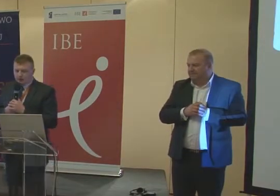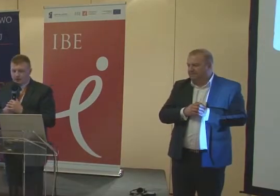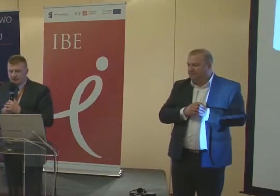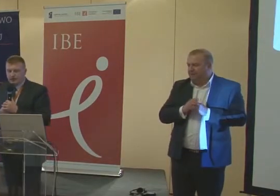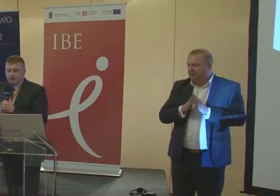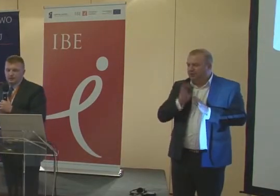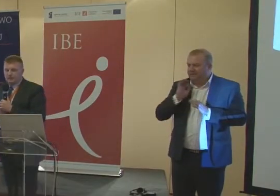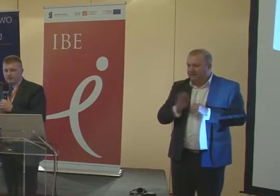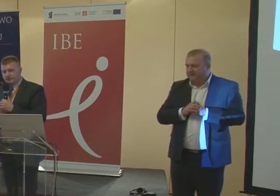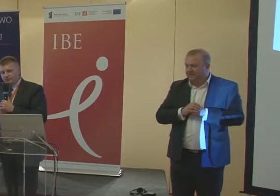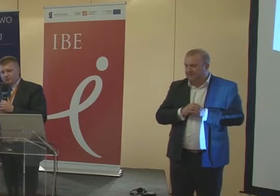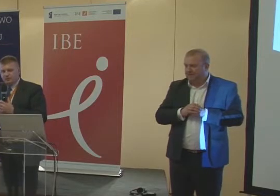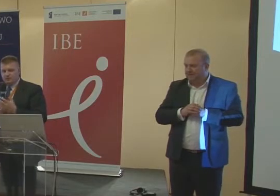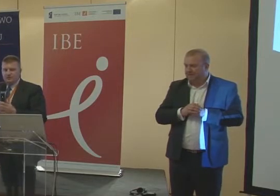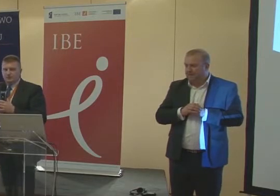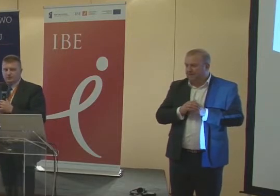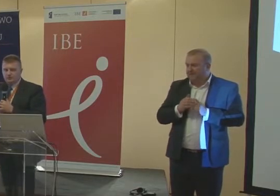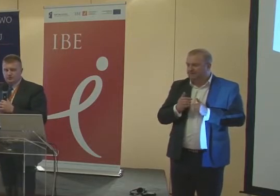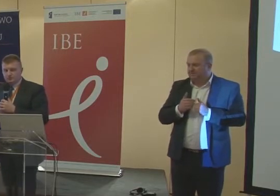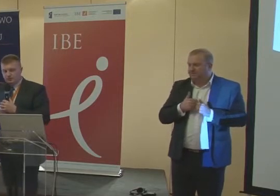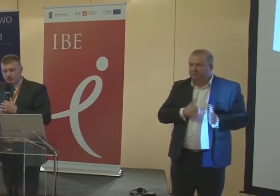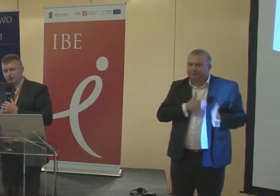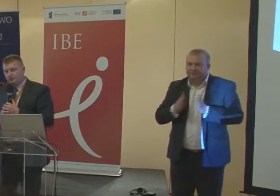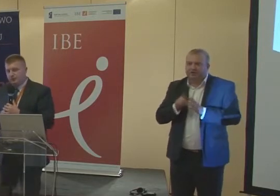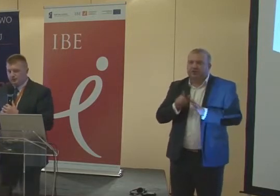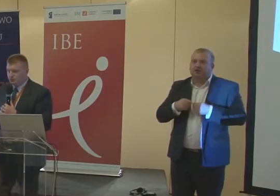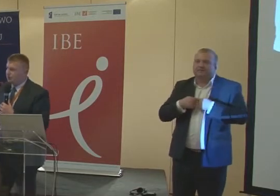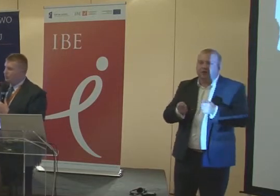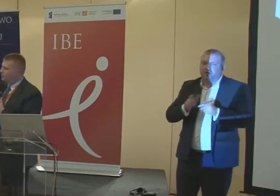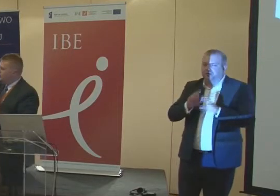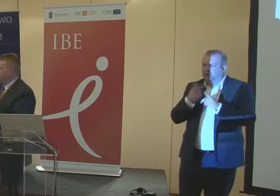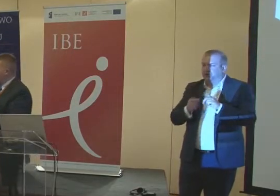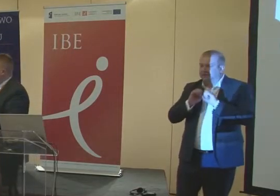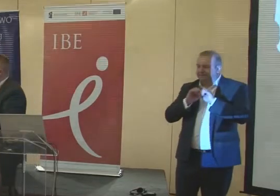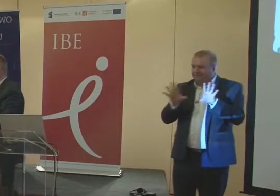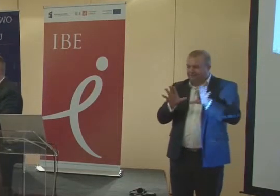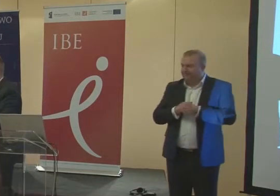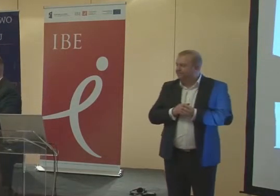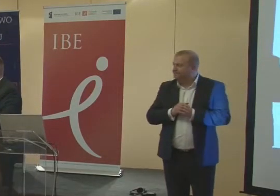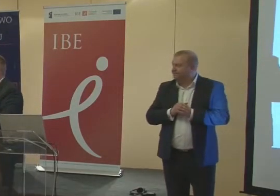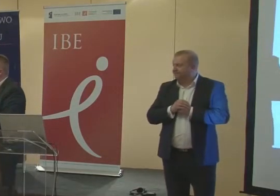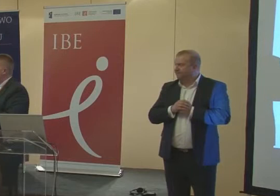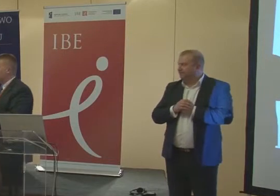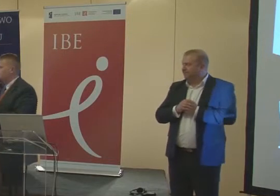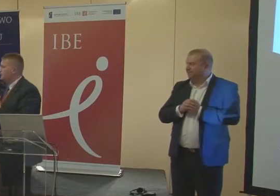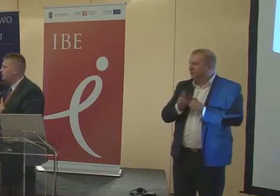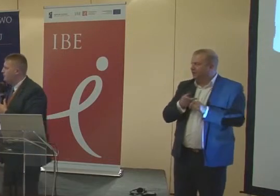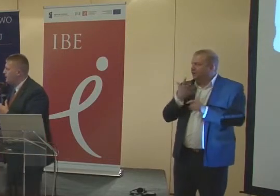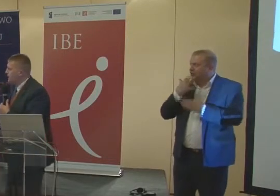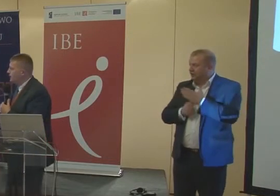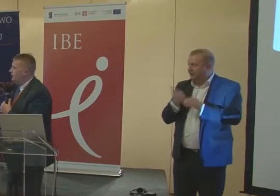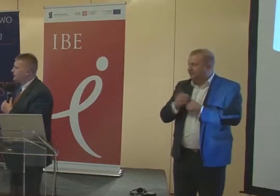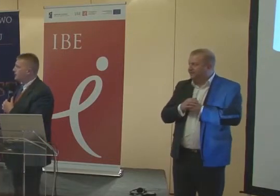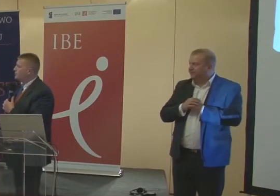Proszę Państwa, teraz chciałbym przejść do tego, z czego, z jakich urządzeń technicznych korzystają